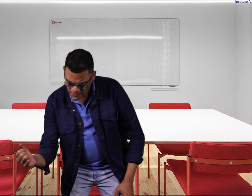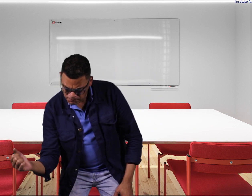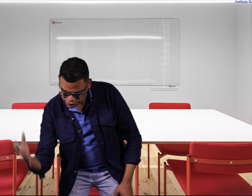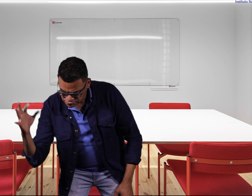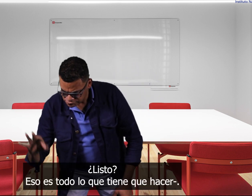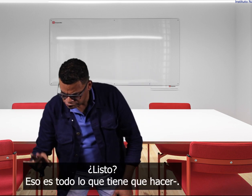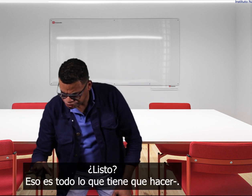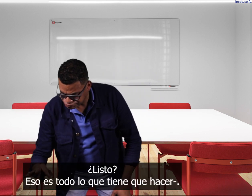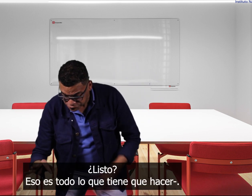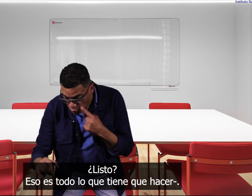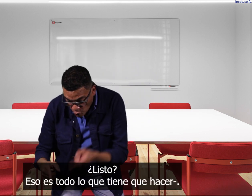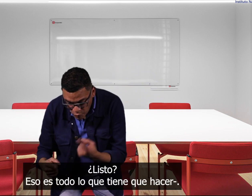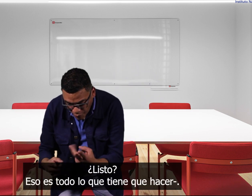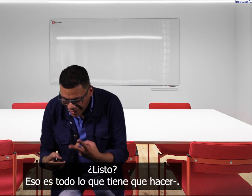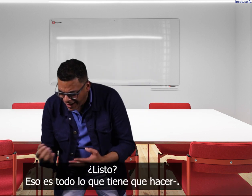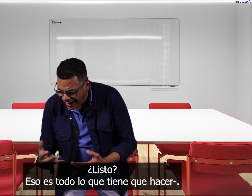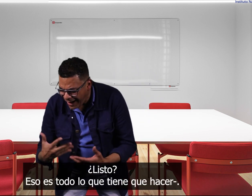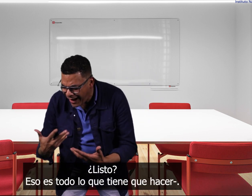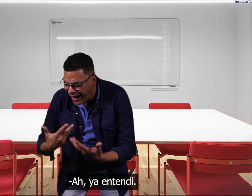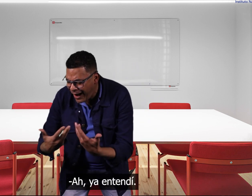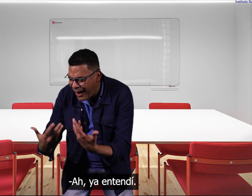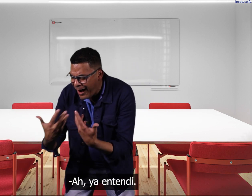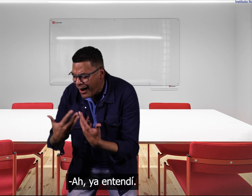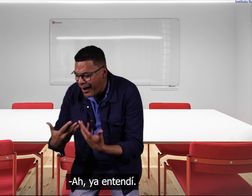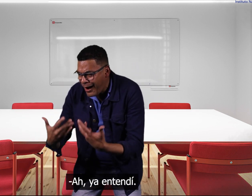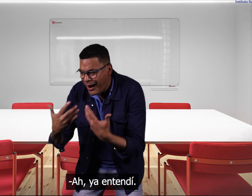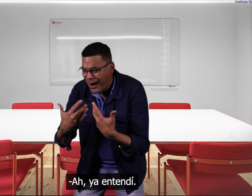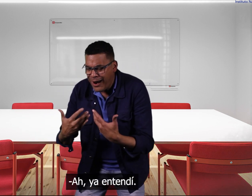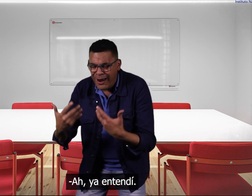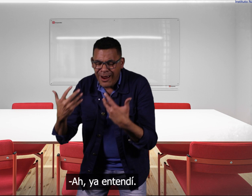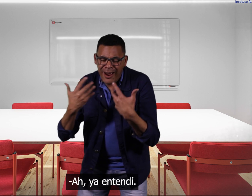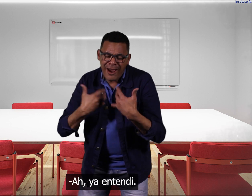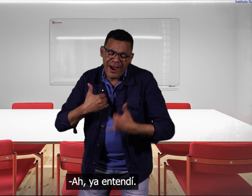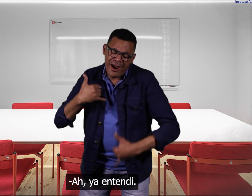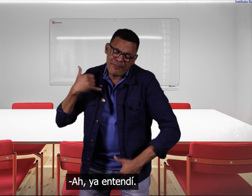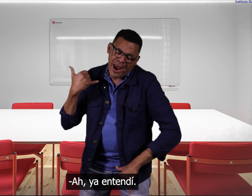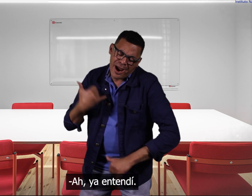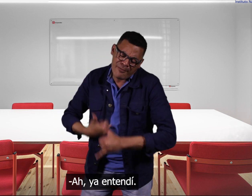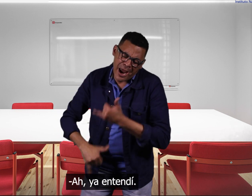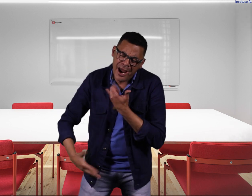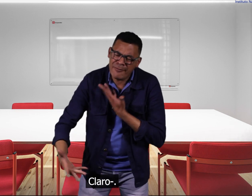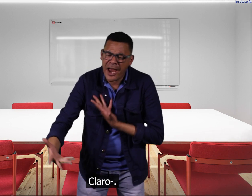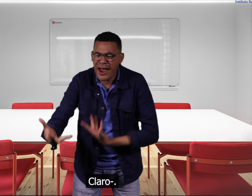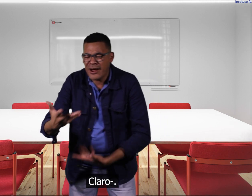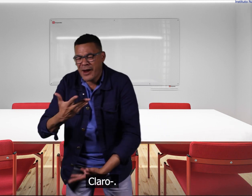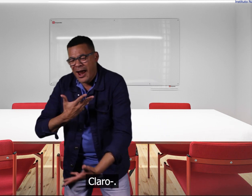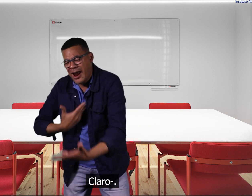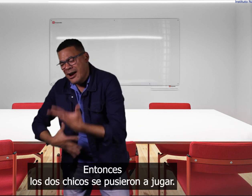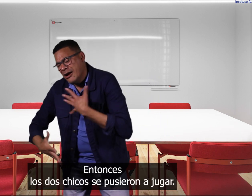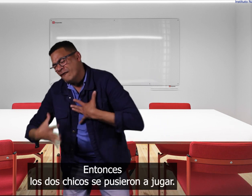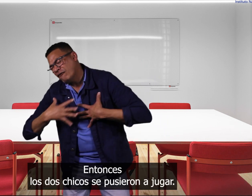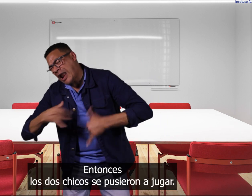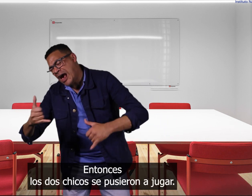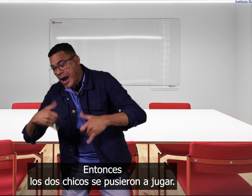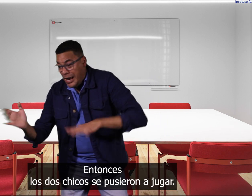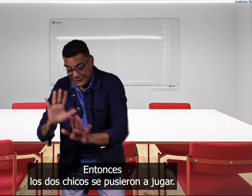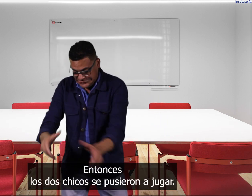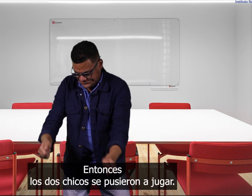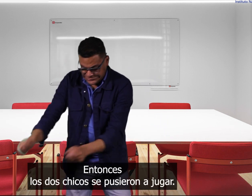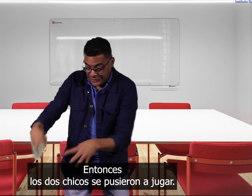listo eso es todo lo que tiene que hacer ah ya entendí claro entonces los dos chicos se pusieron a jugar